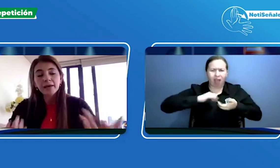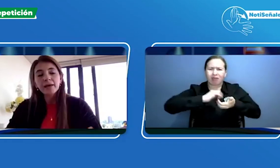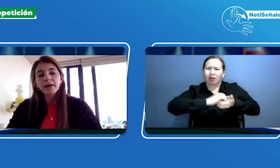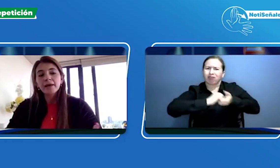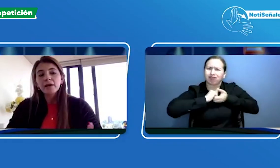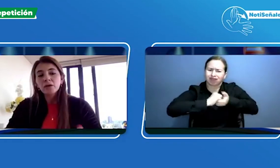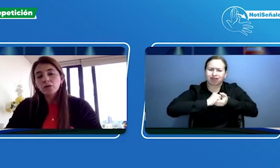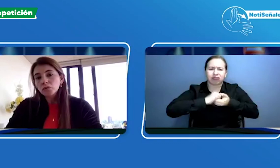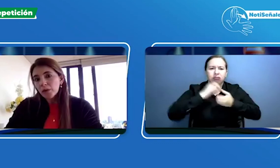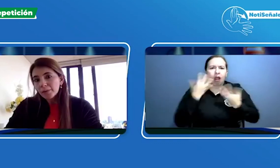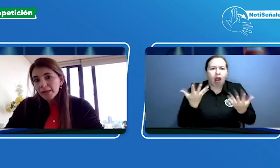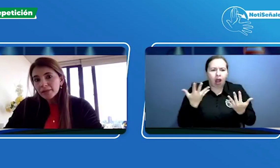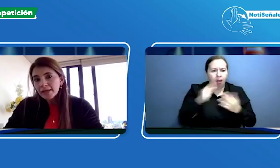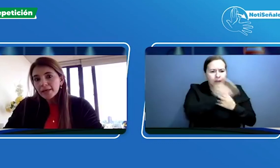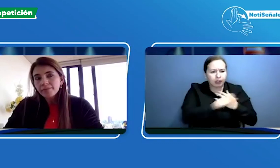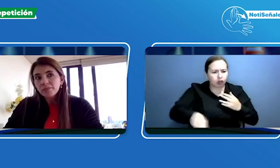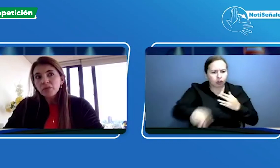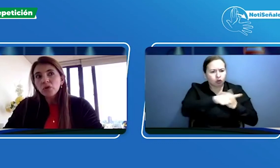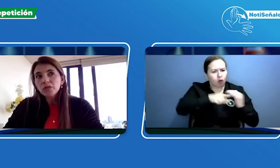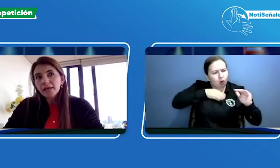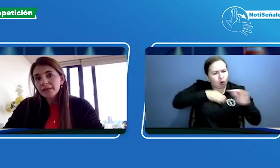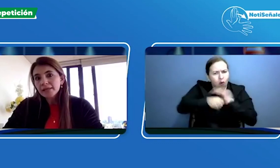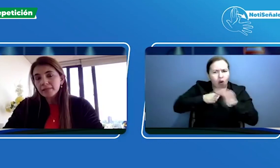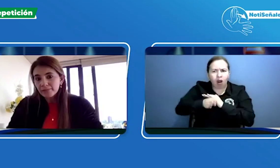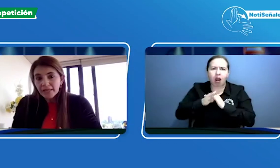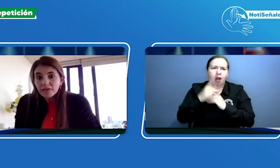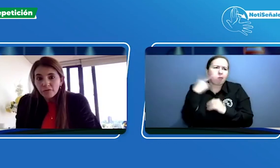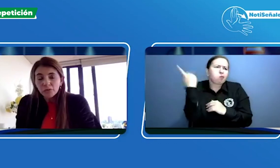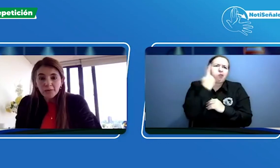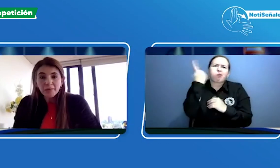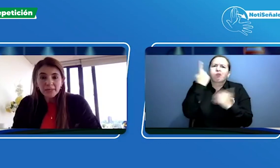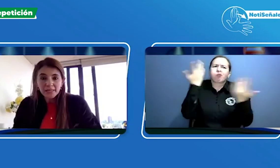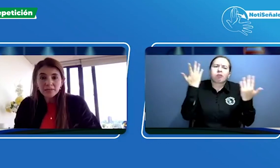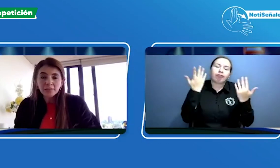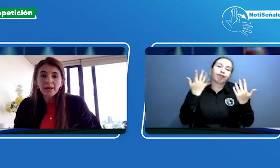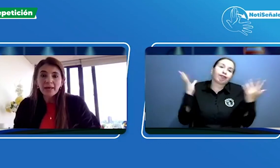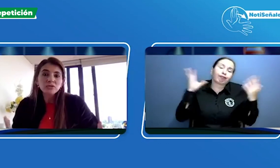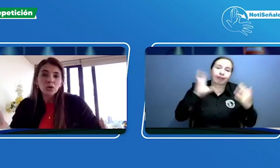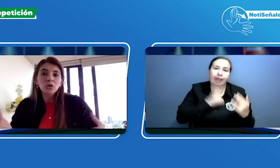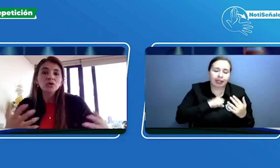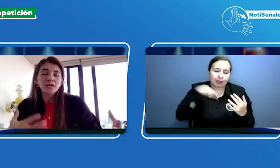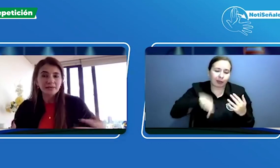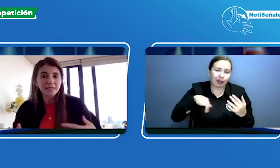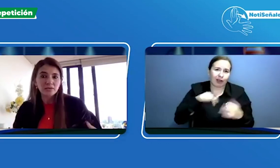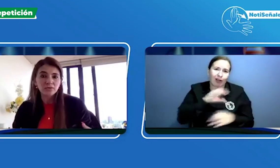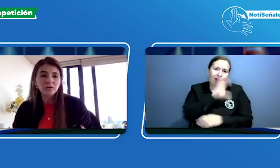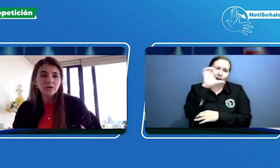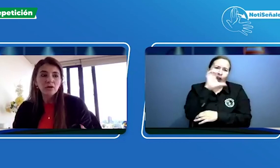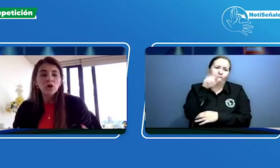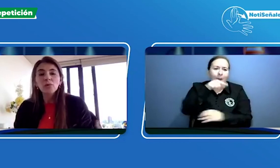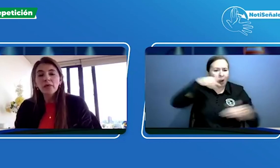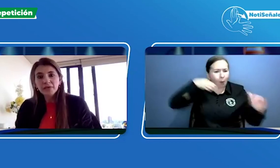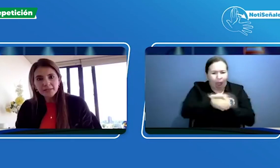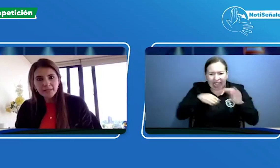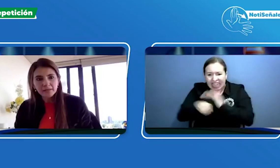usualmente no tienen desafortunadamente en este país todos los accesos como debiera ser.